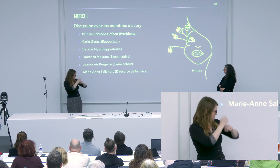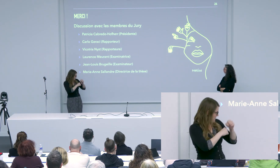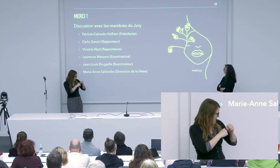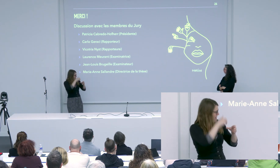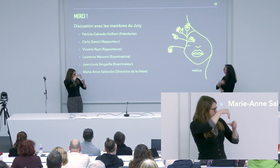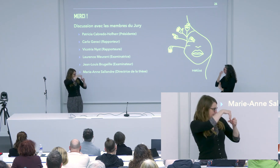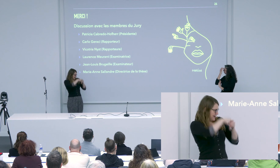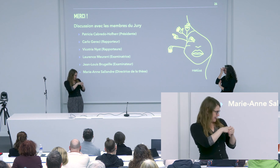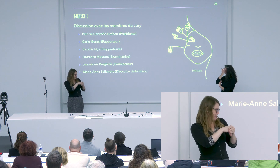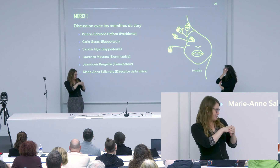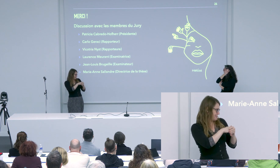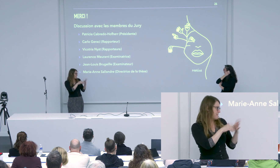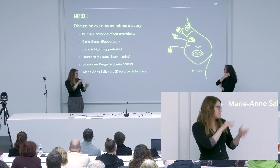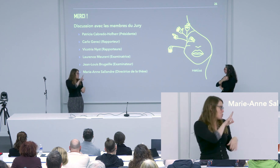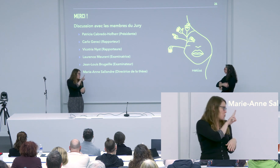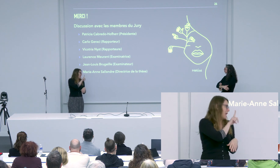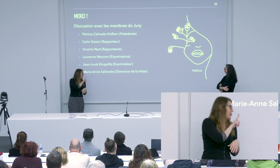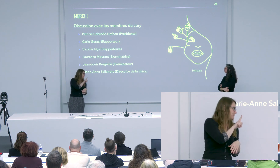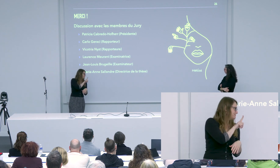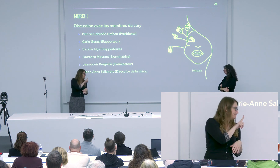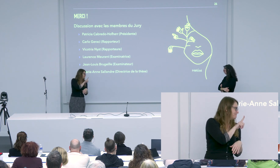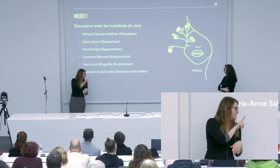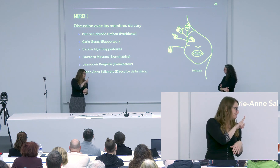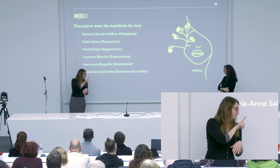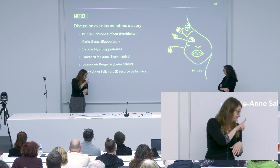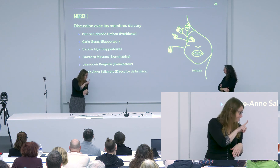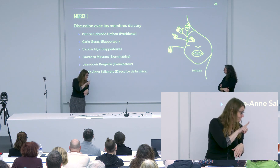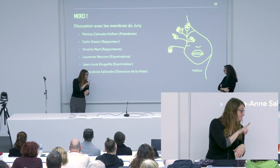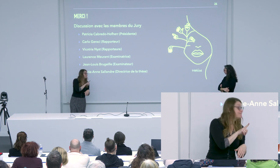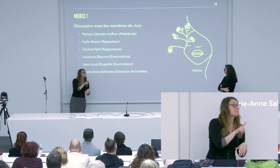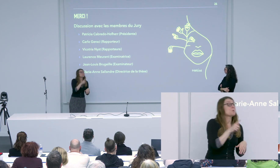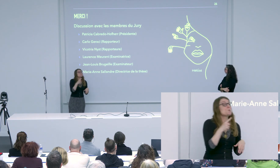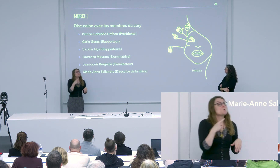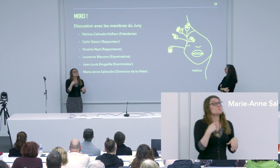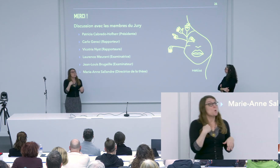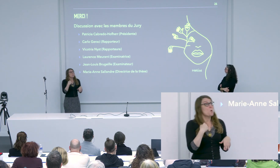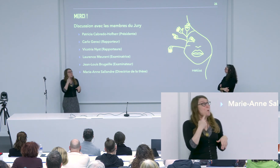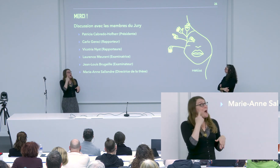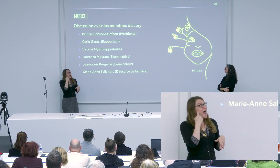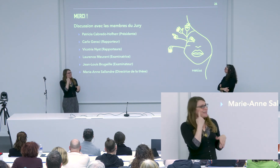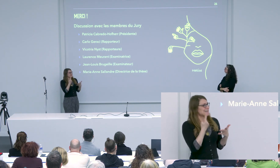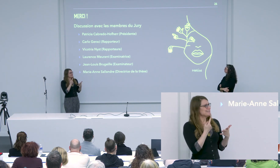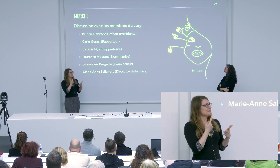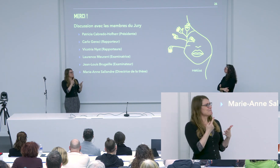au niveau des structures morphologiques, comment ça se construit. Tu parles du L dans ta thèse.